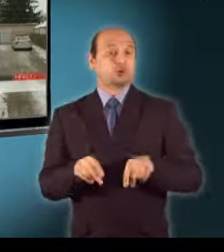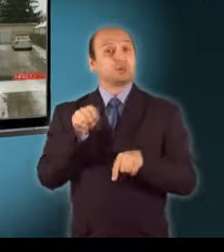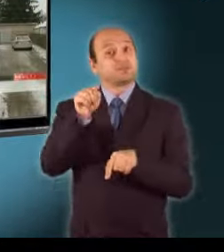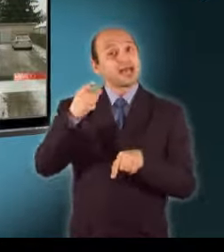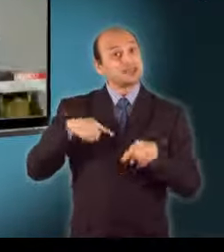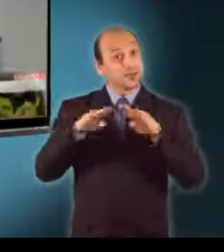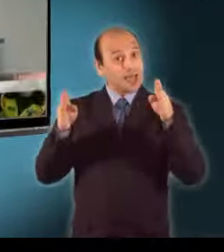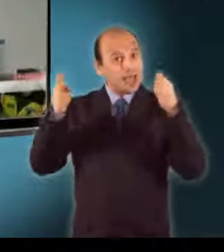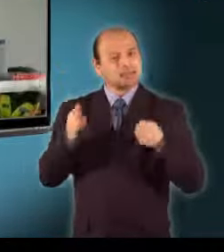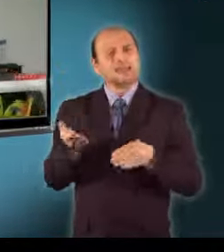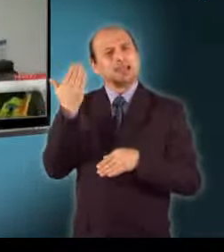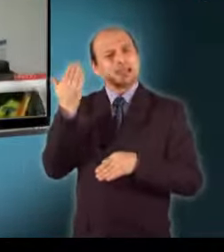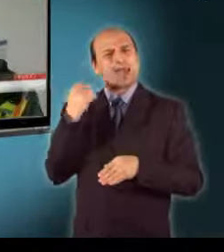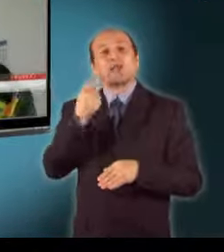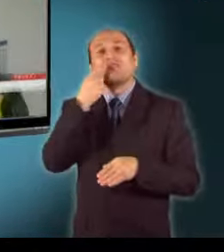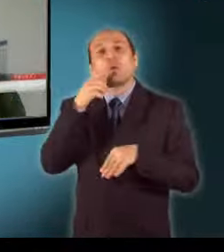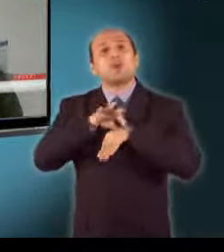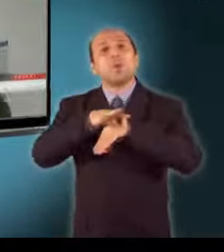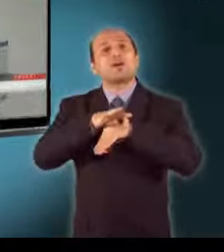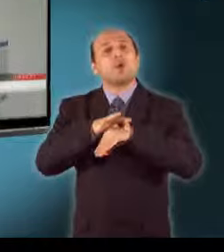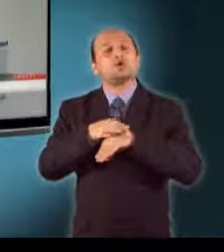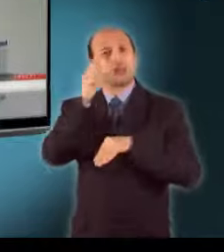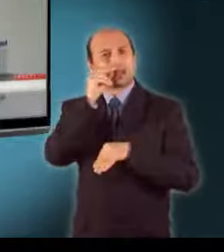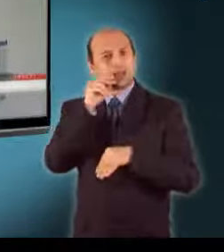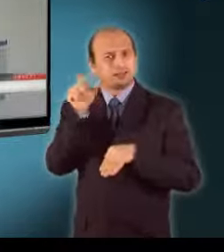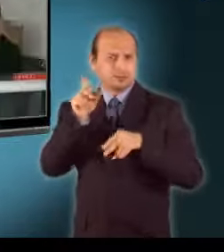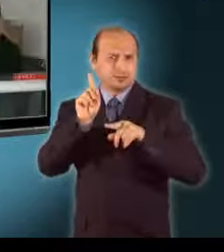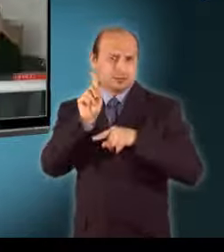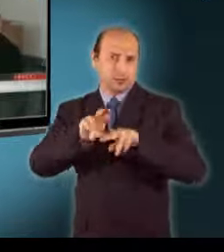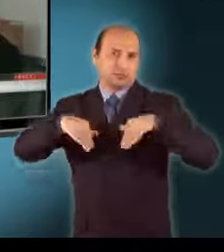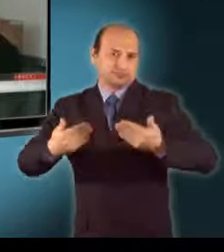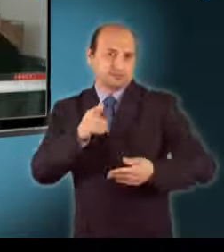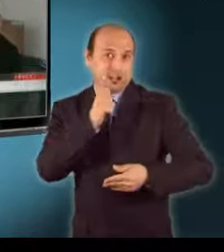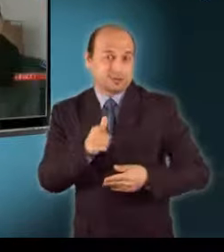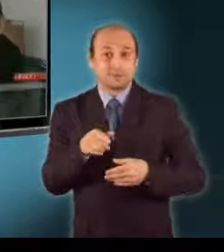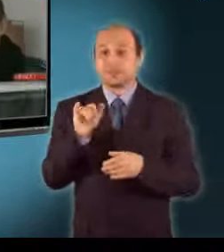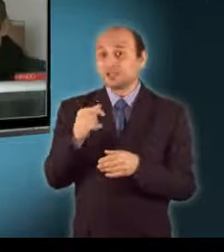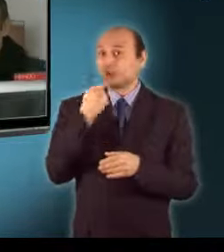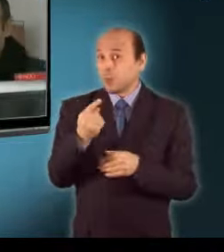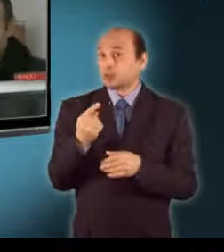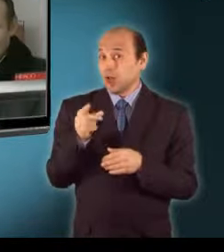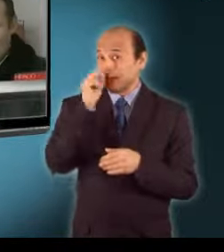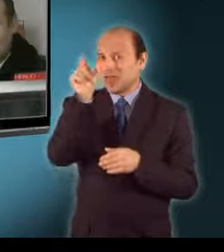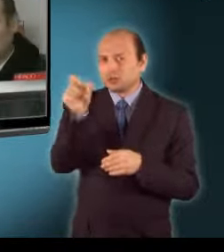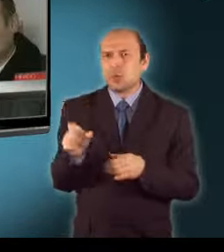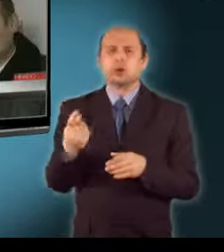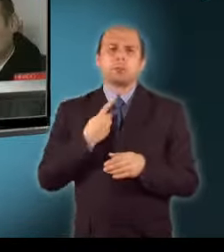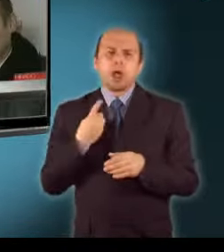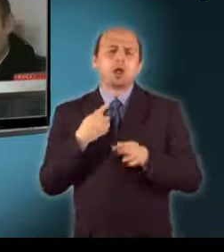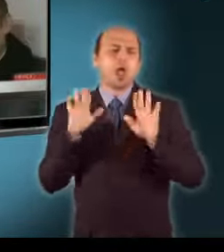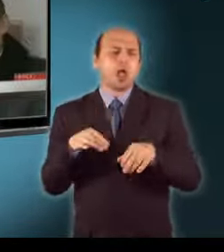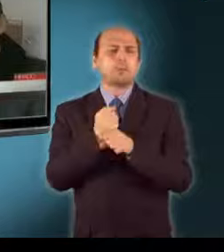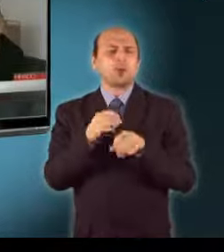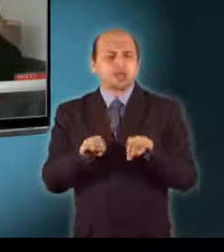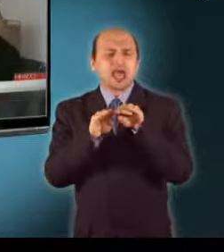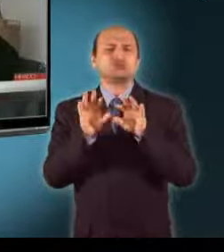rendőrök Bóéban. Az egyenruhások azt mondják, nem lesz nekik idegen a feladat. Én is meg kollégáim javarészen már 8-10 éve